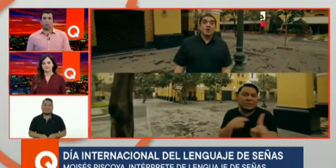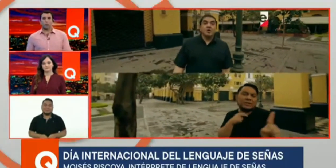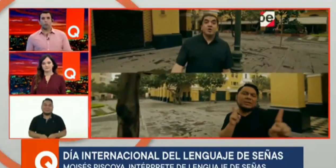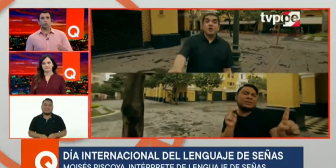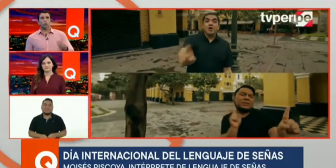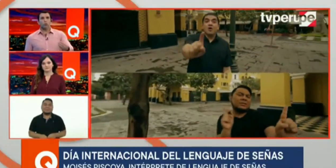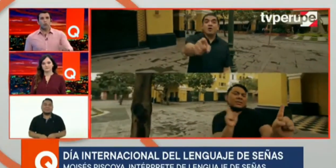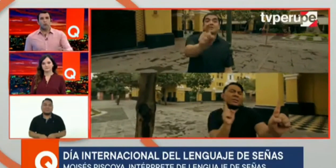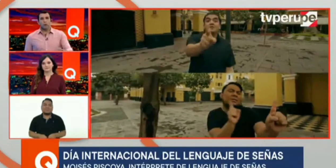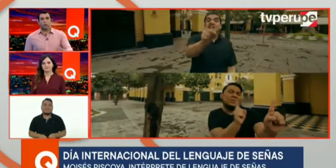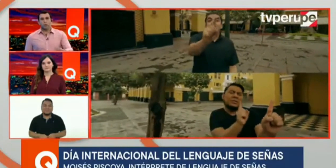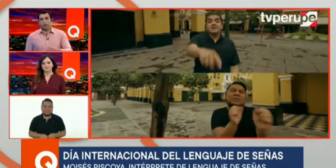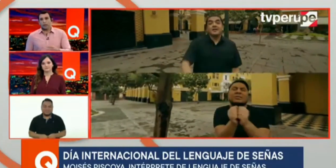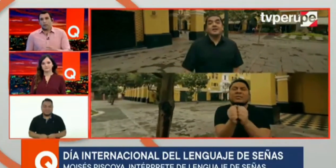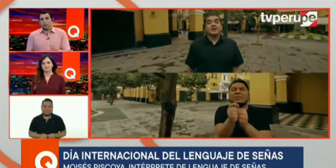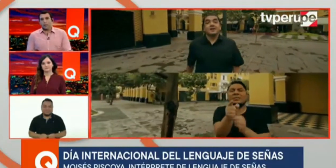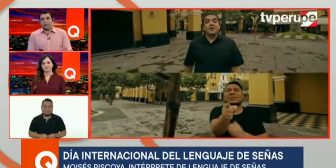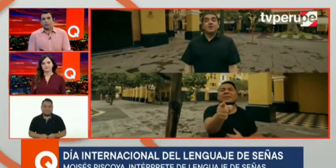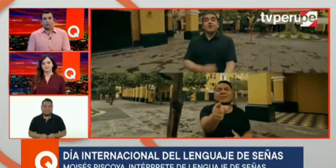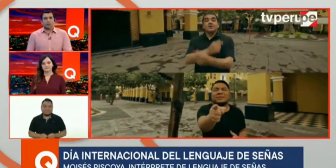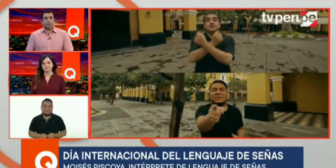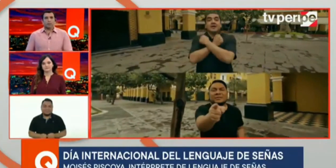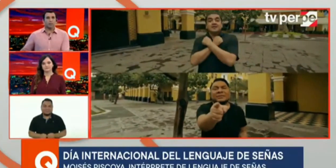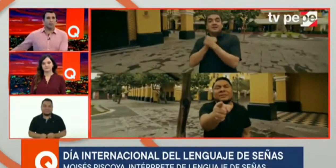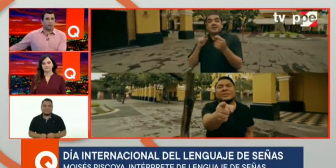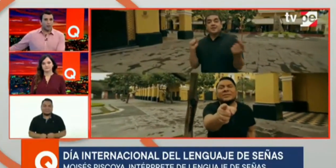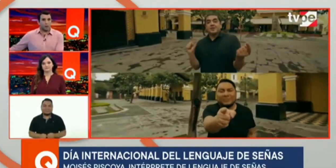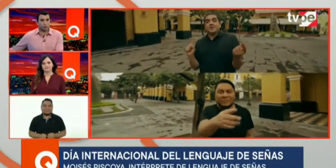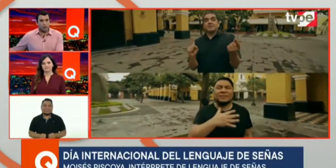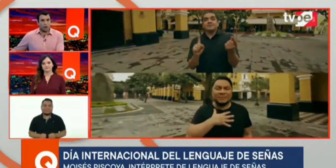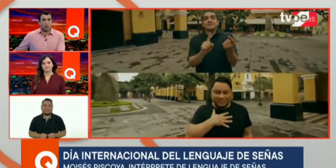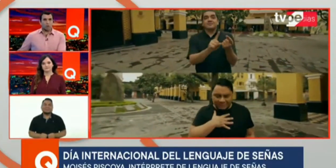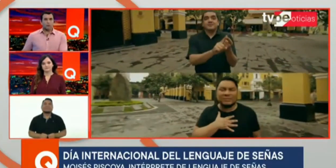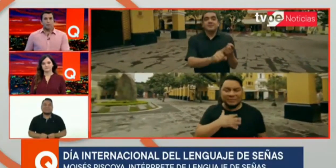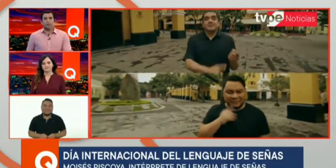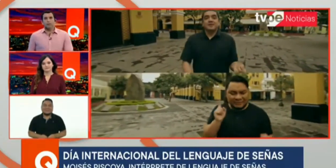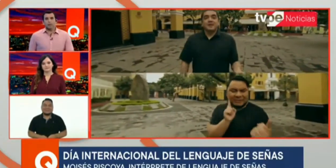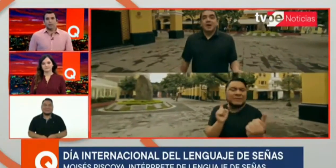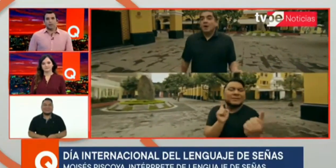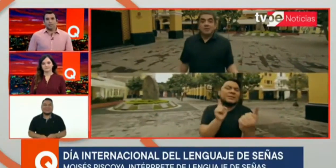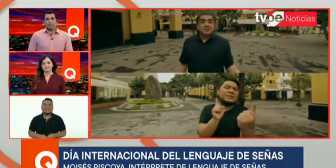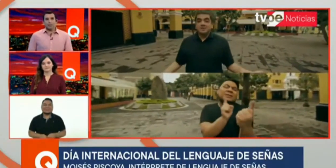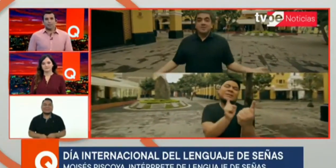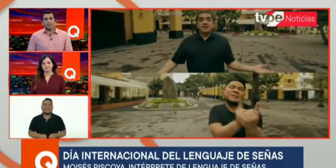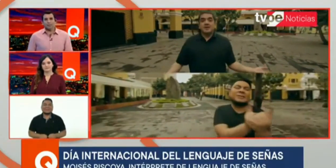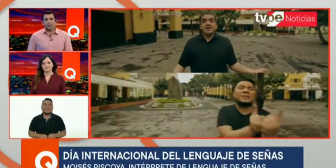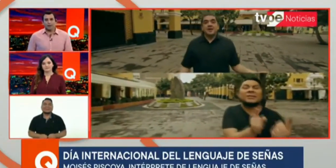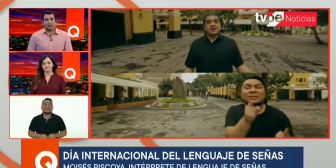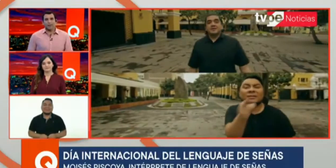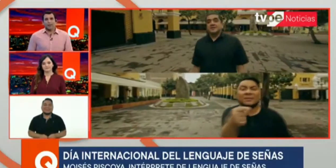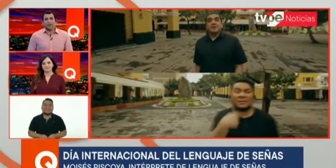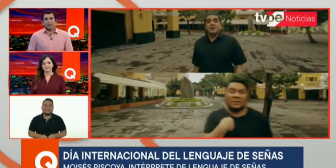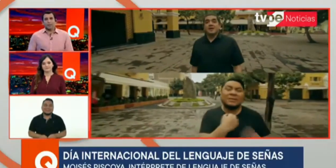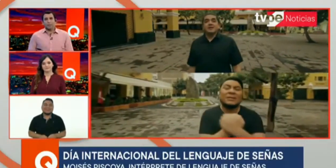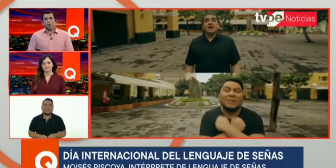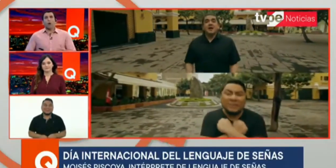pronto, tú, hay mucha gente que piensa que tienes al presidente Vizcarra al costado, ¿no? Que está muy cerca. O a